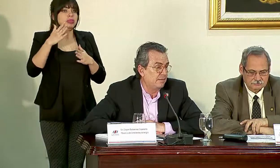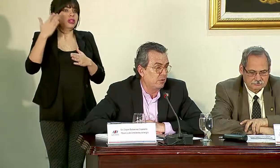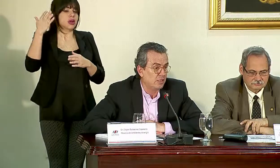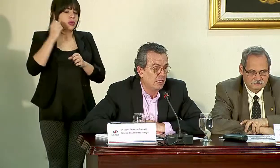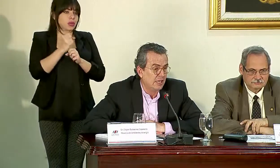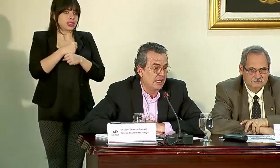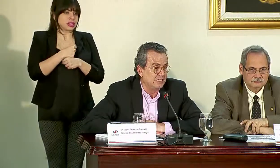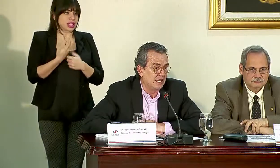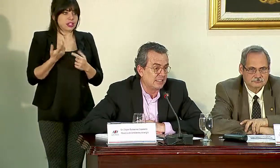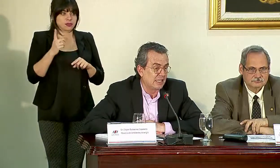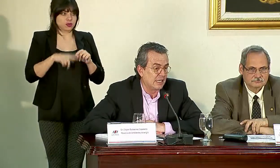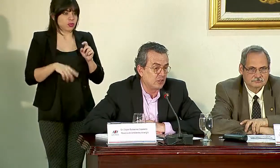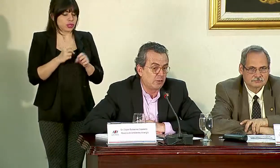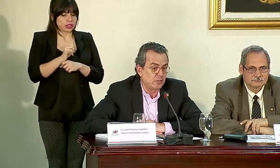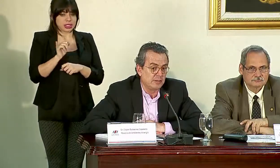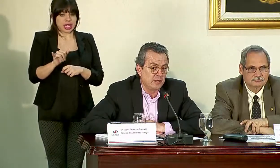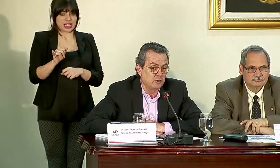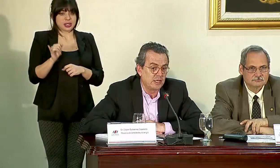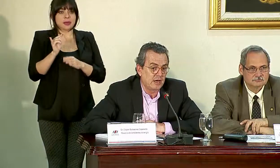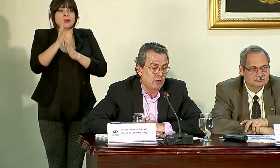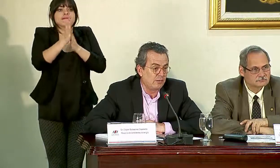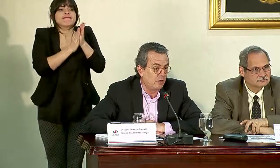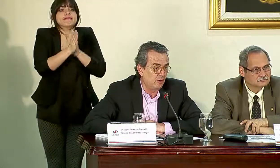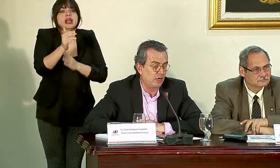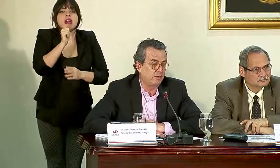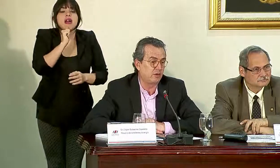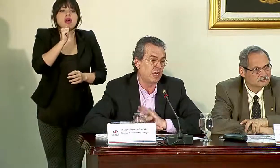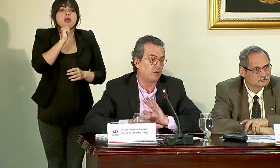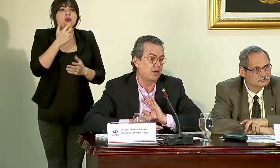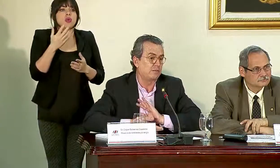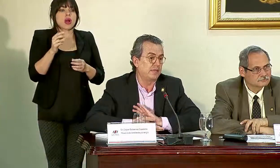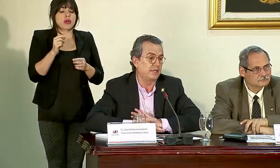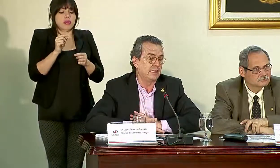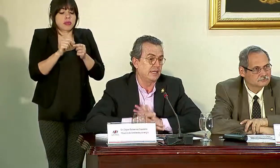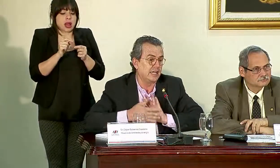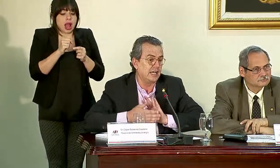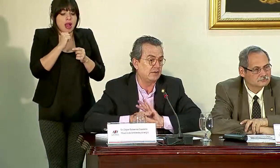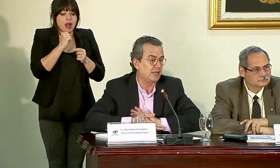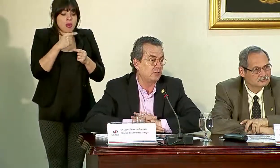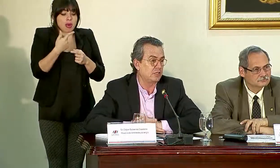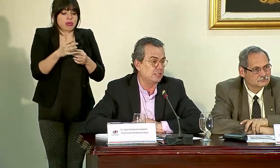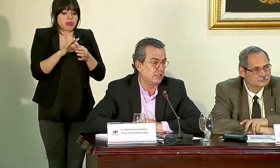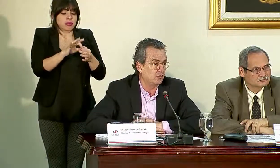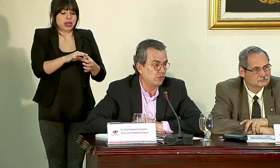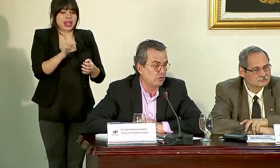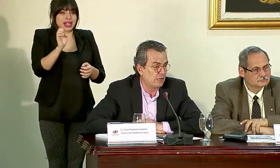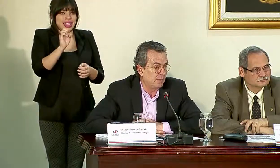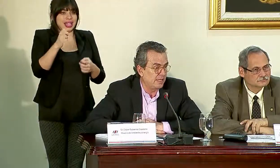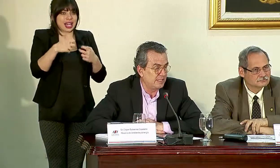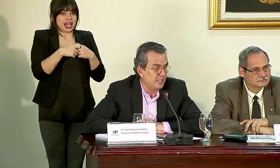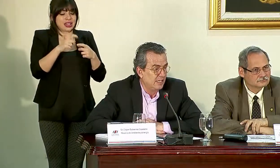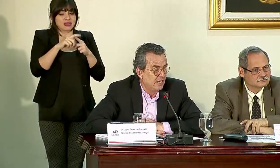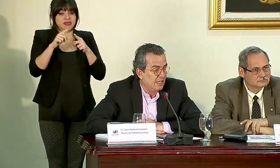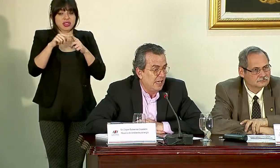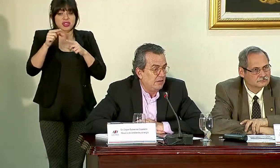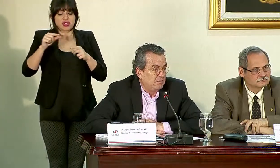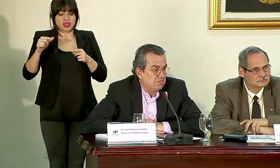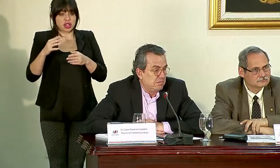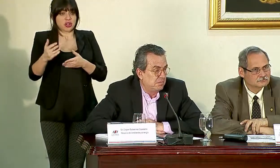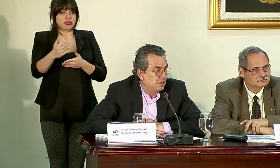haciendo. Por ejemplo, los aprovechamientos de agua a filo de agua, de energía eléctrica en los distintos ríos del país,